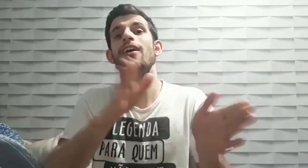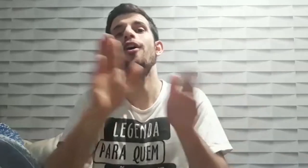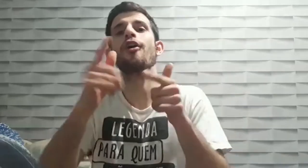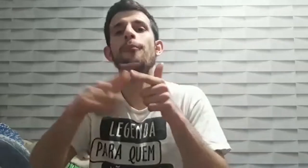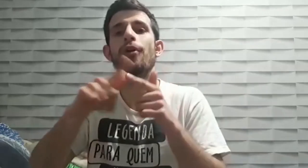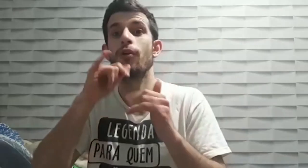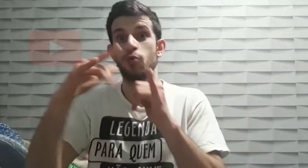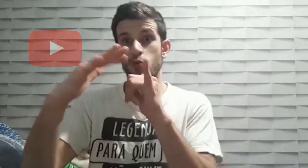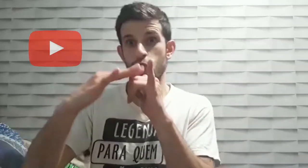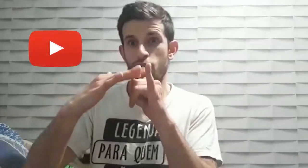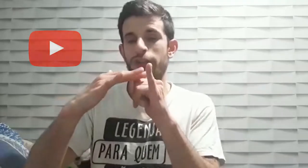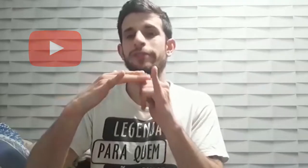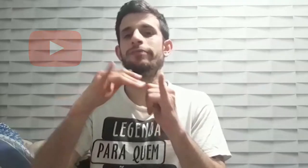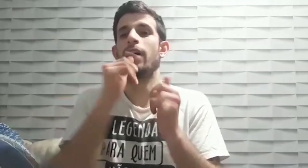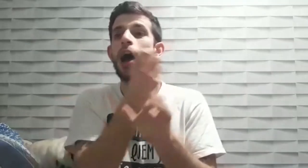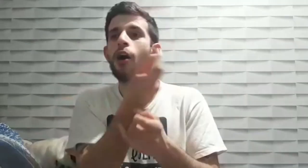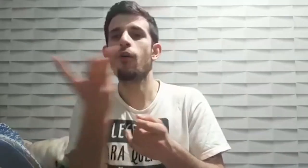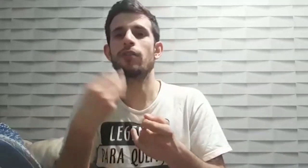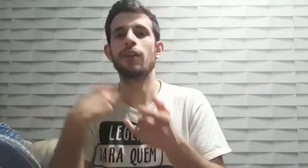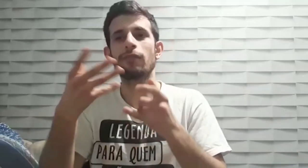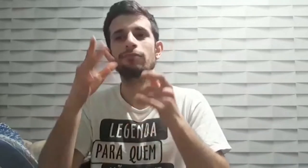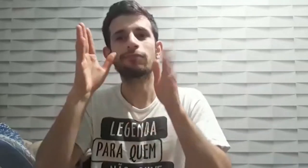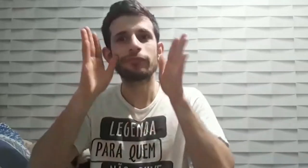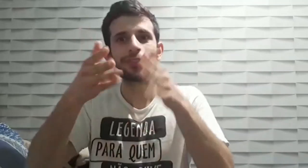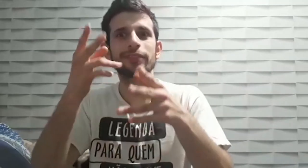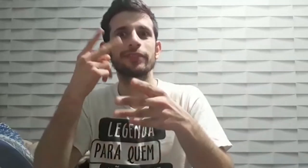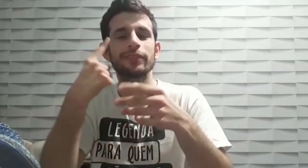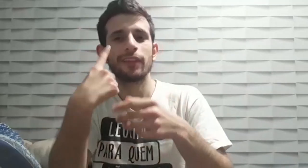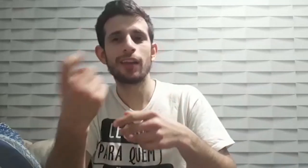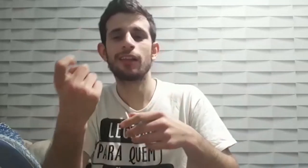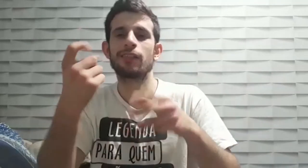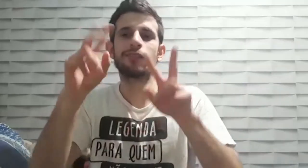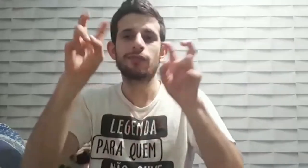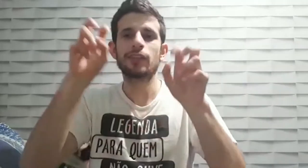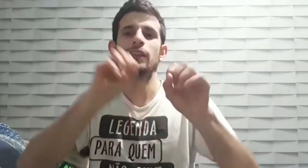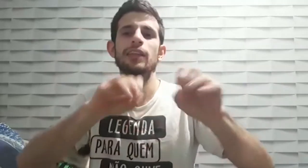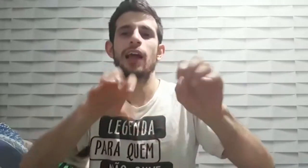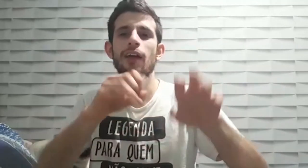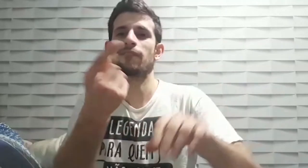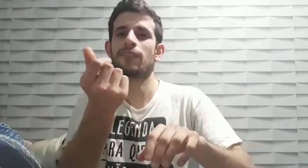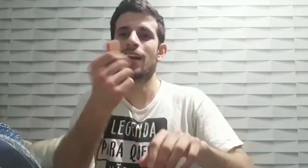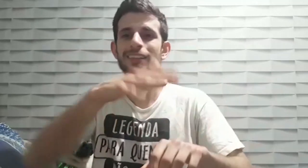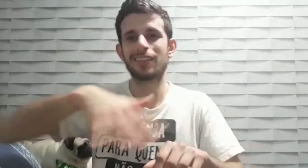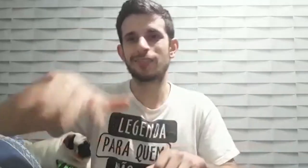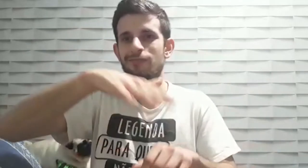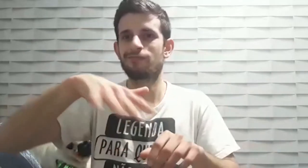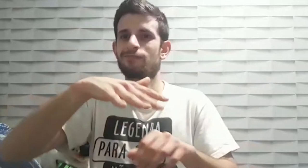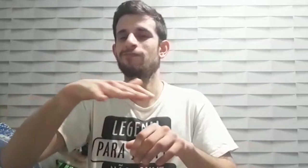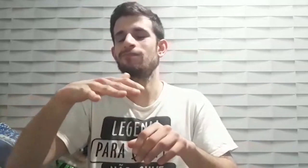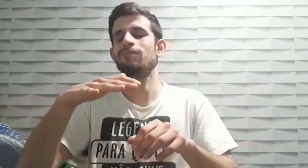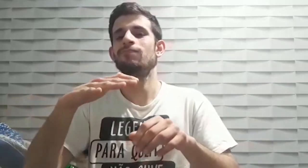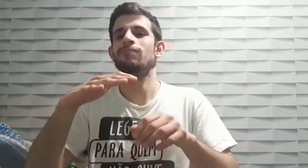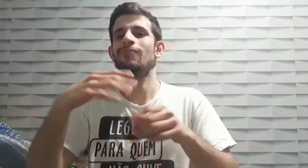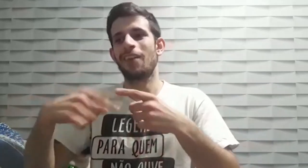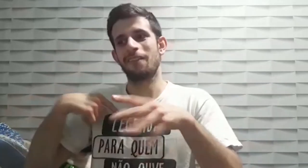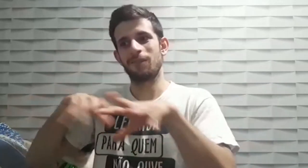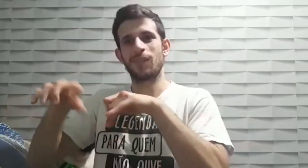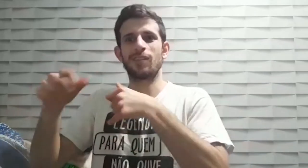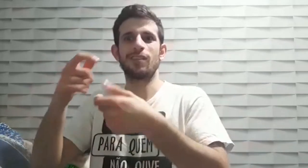interesse em conteúdos no YouTube que falam sobre economia, que tem a ver com a minha formação em administração.